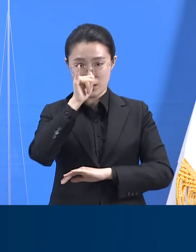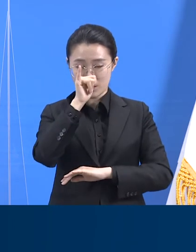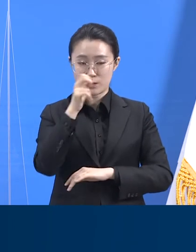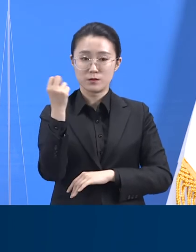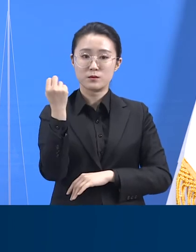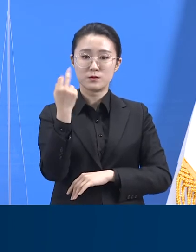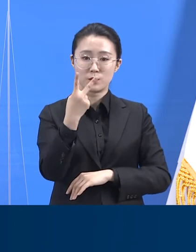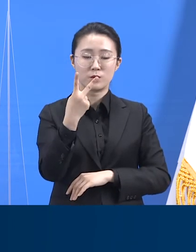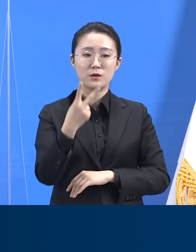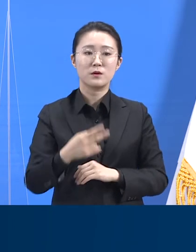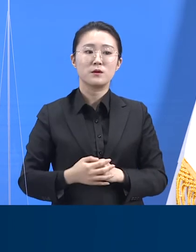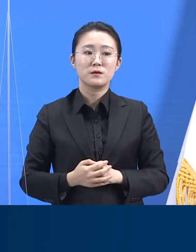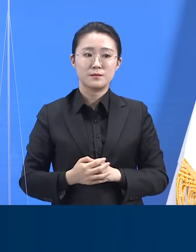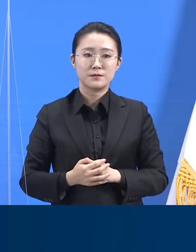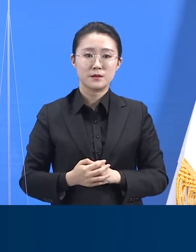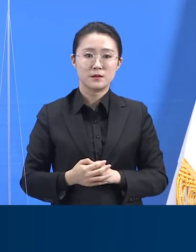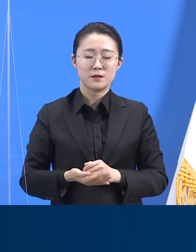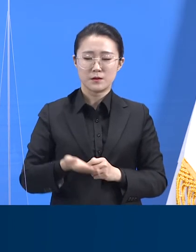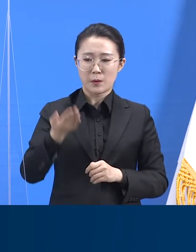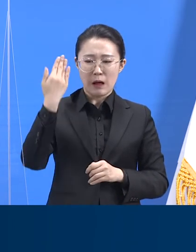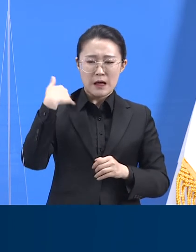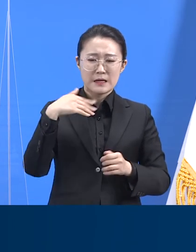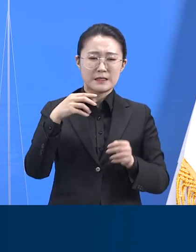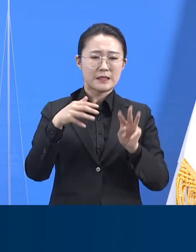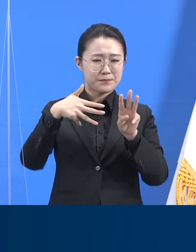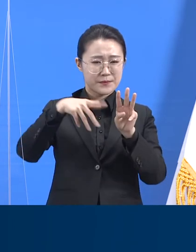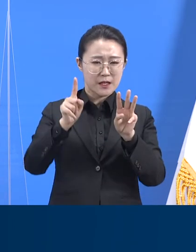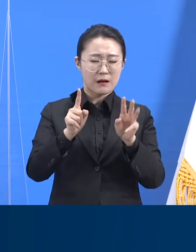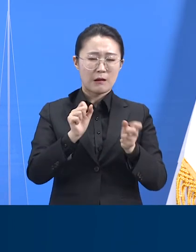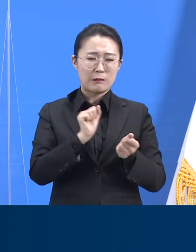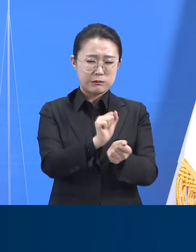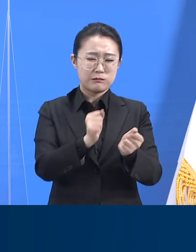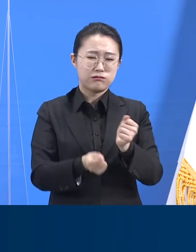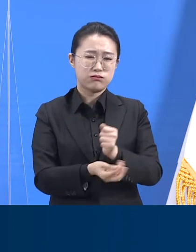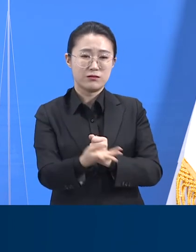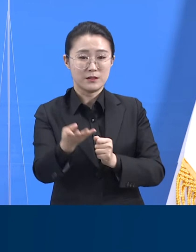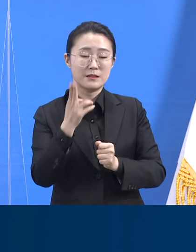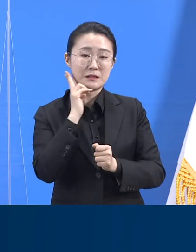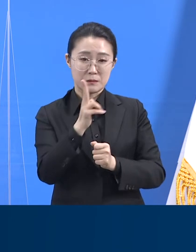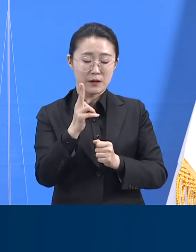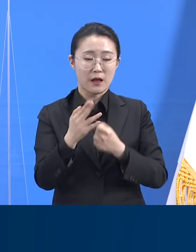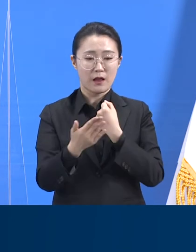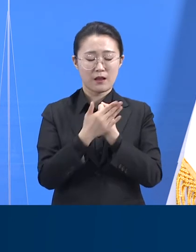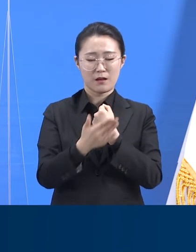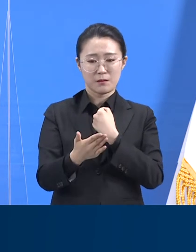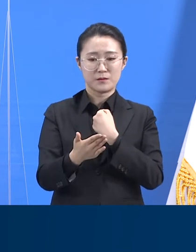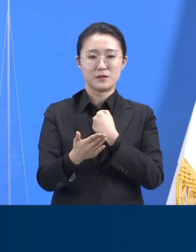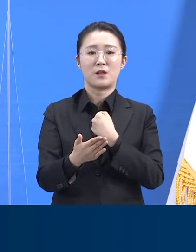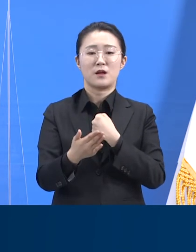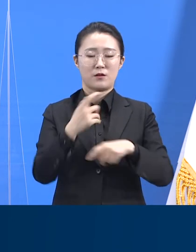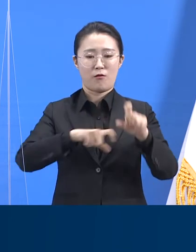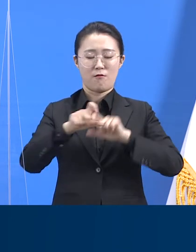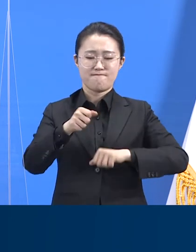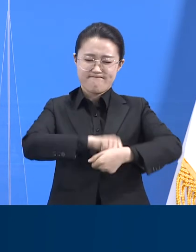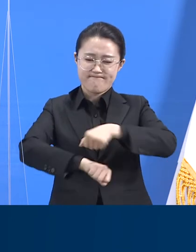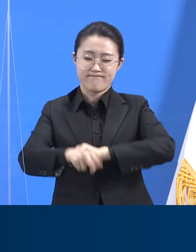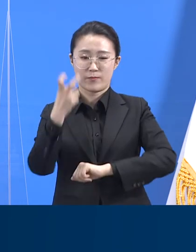유행의 파고가 높고 험했던 지난 겨울에 검사 자원의 접근성 부족 상황도 반영되었을 것으로 추정합니다.